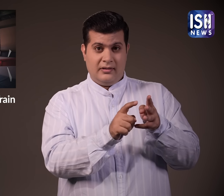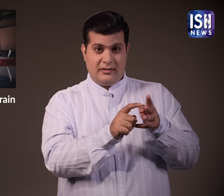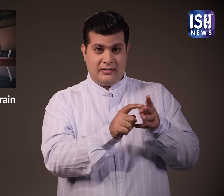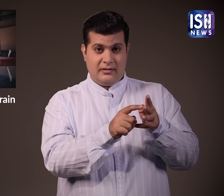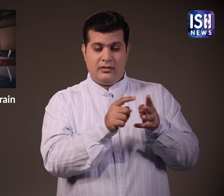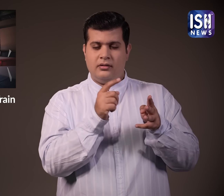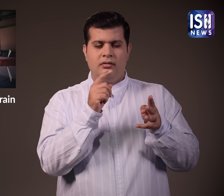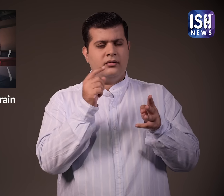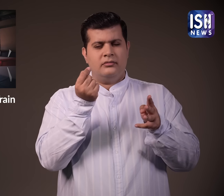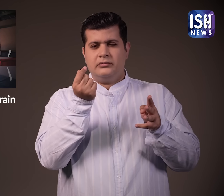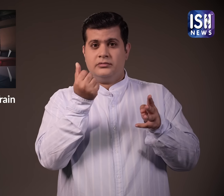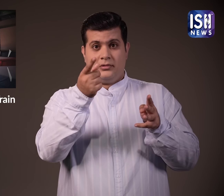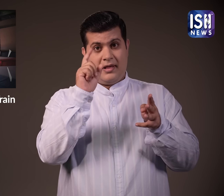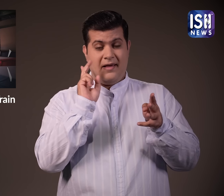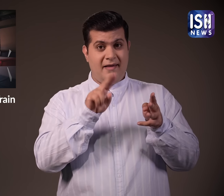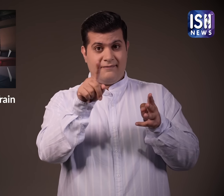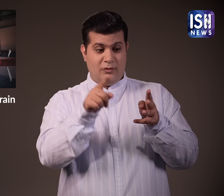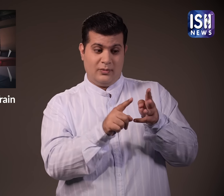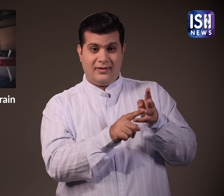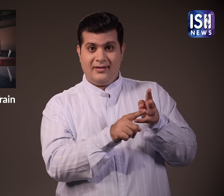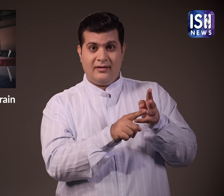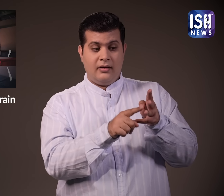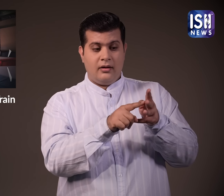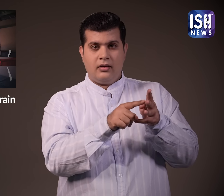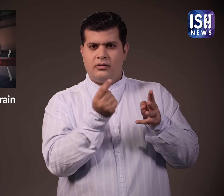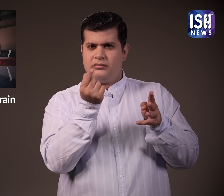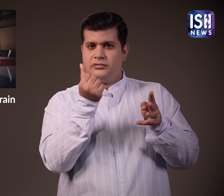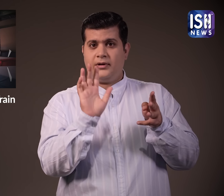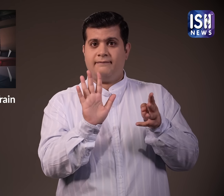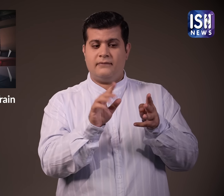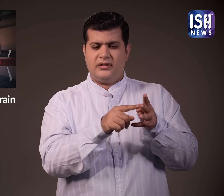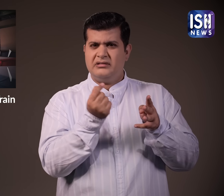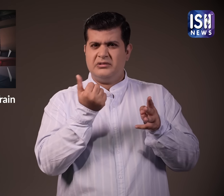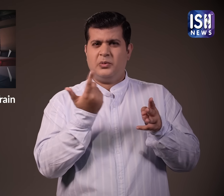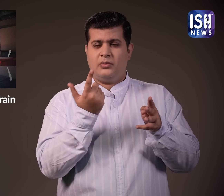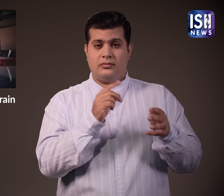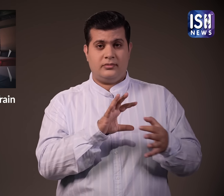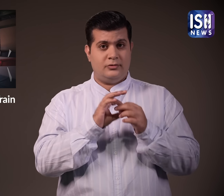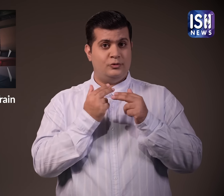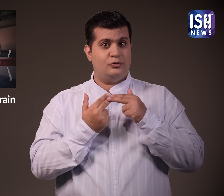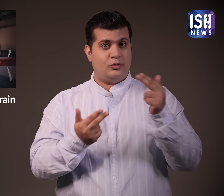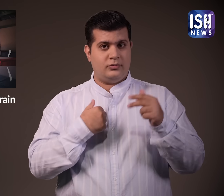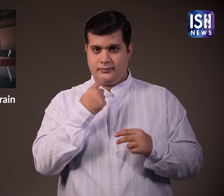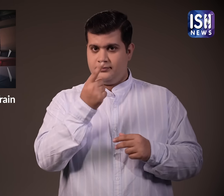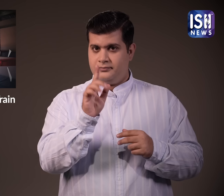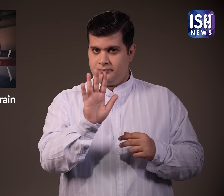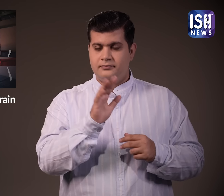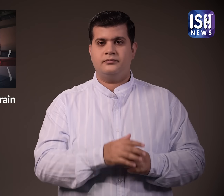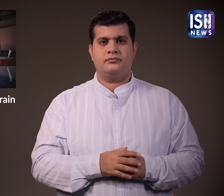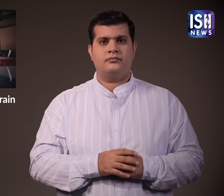है तो आपको मद्यब बर्थ पर बेटे यात्री से सतर्क रहना चाहिए मैं आपको बताता हूँ